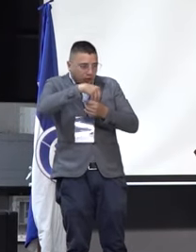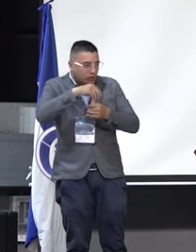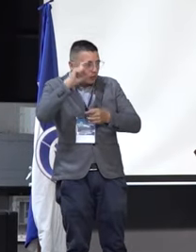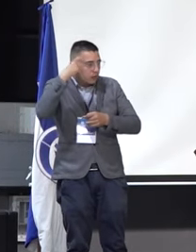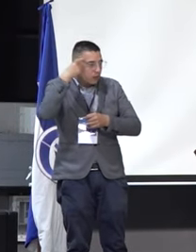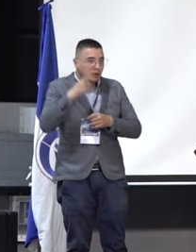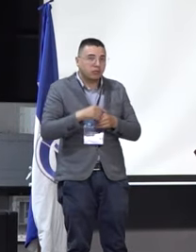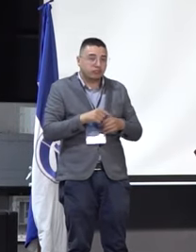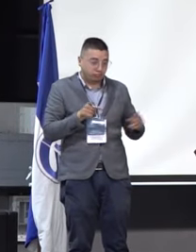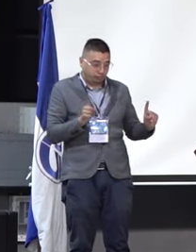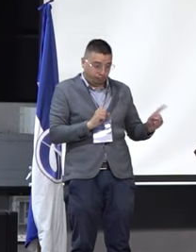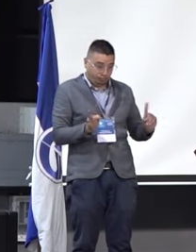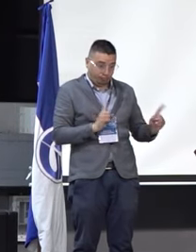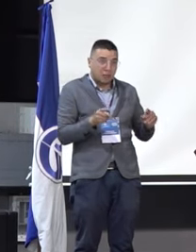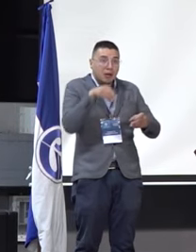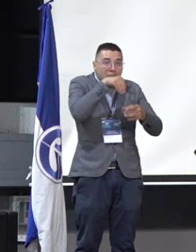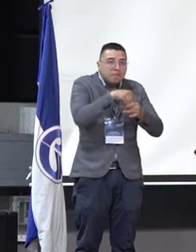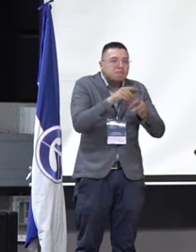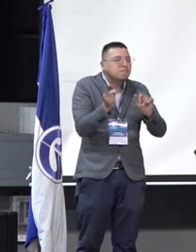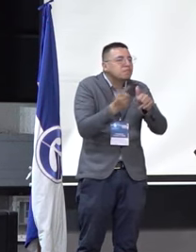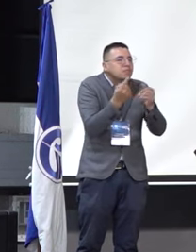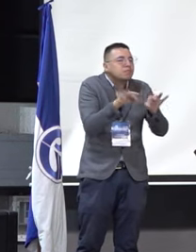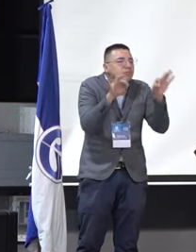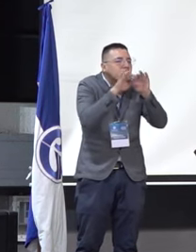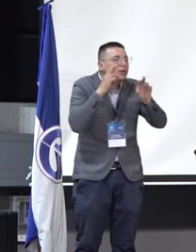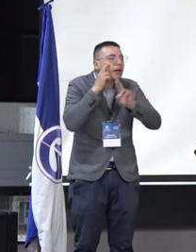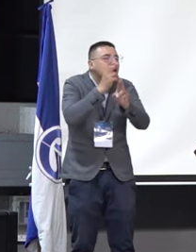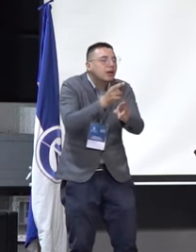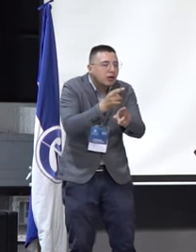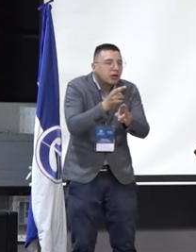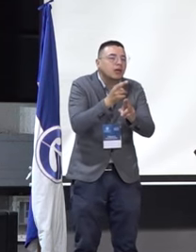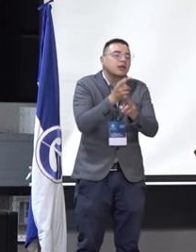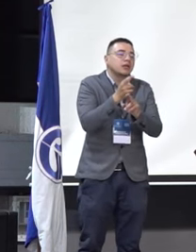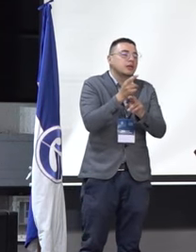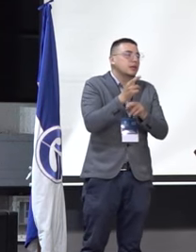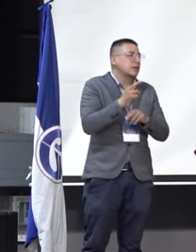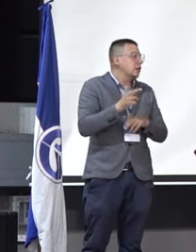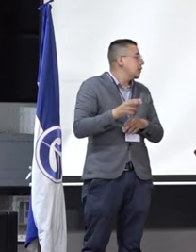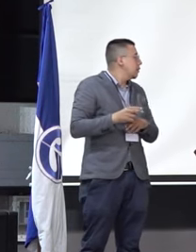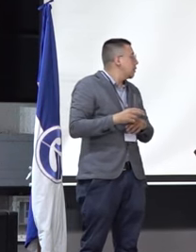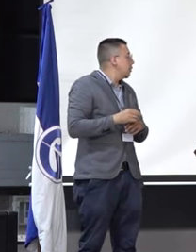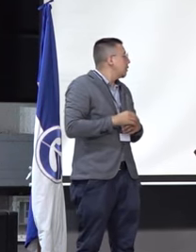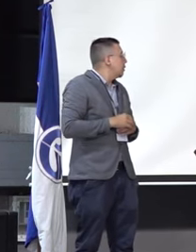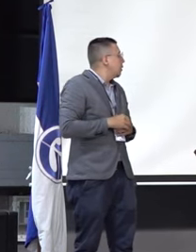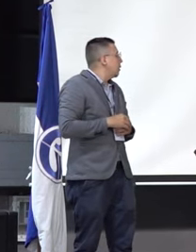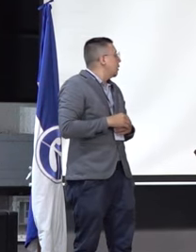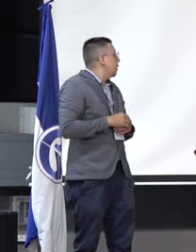Desde esa perspectiva, lo primero que queremos reconocer es… Un momentico, perdón.